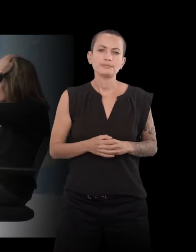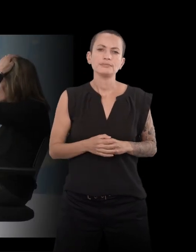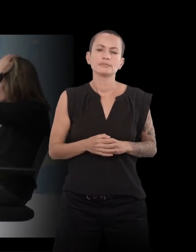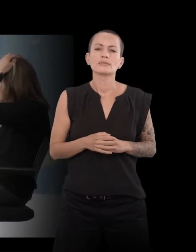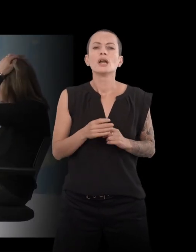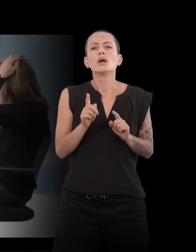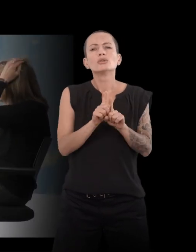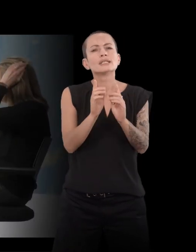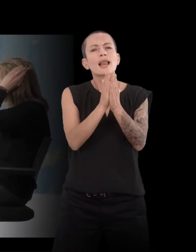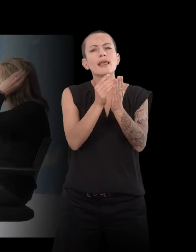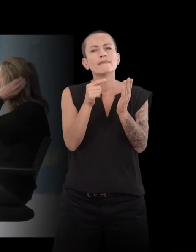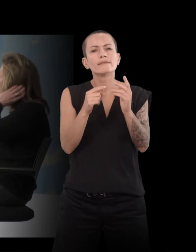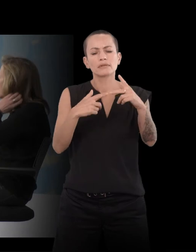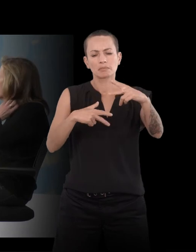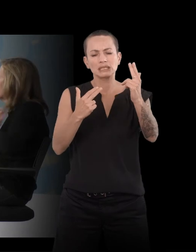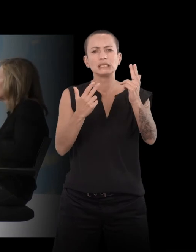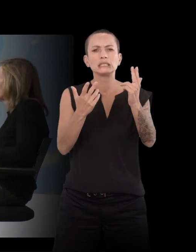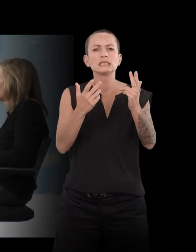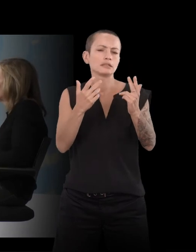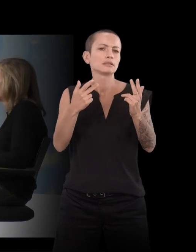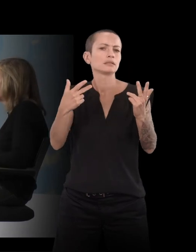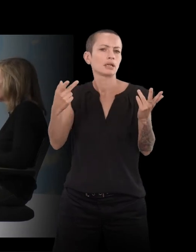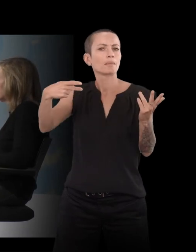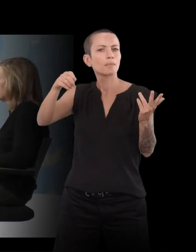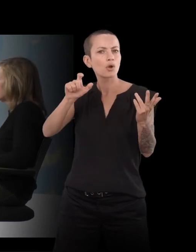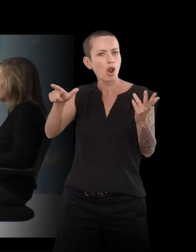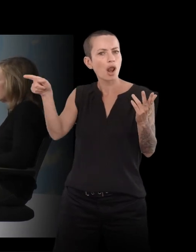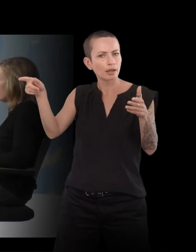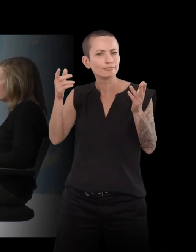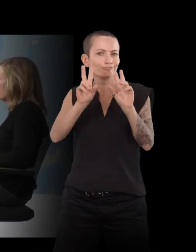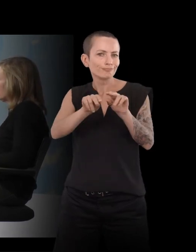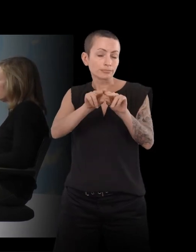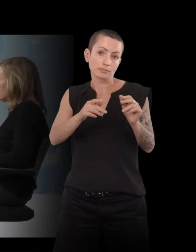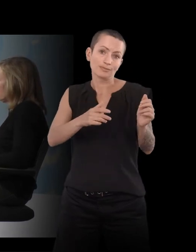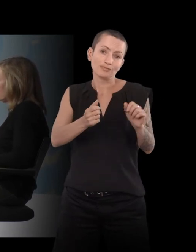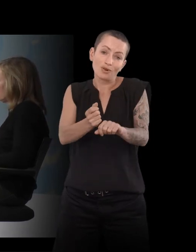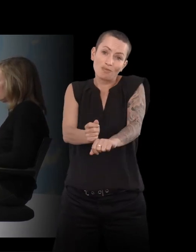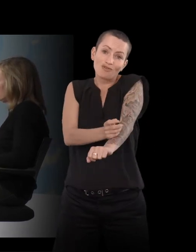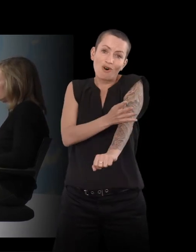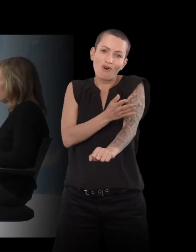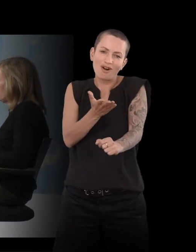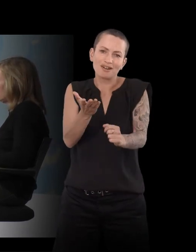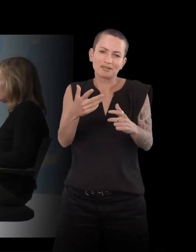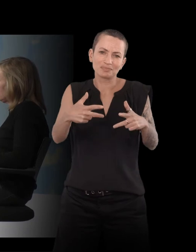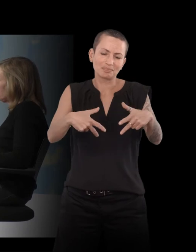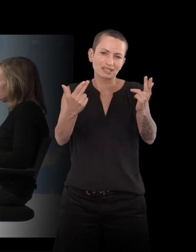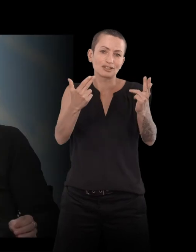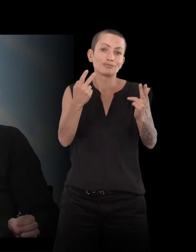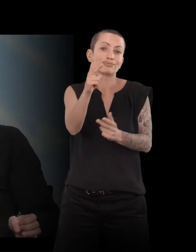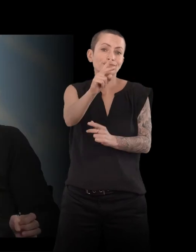Uchakowski-Laurence, page émouvante, donc à votre éditeur disparu. Et il y a